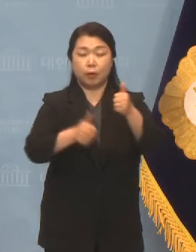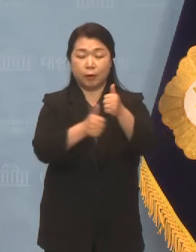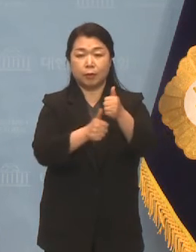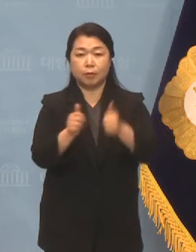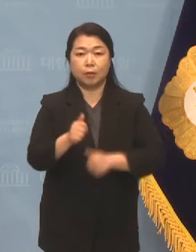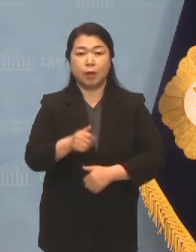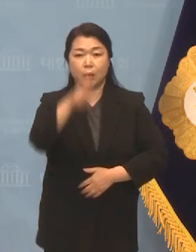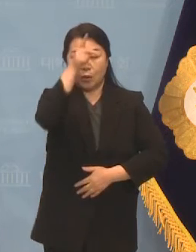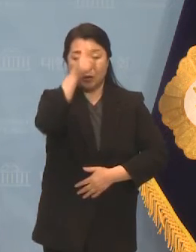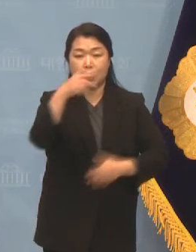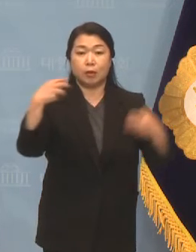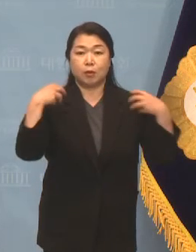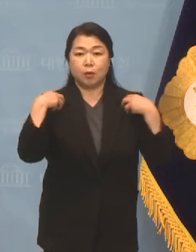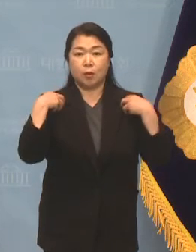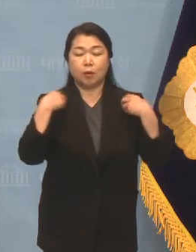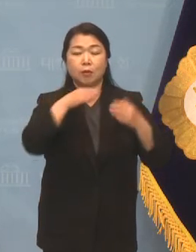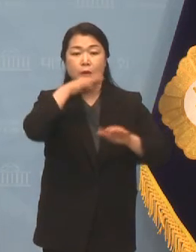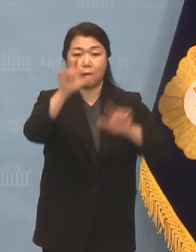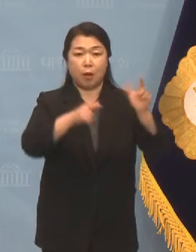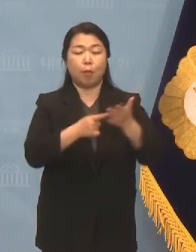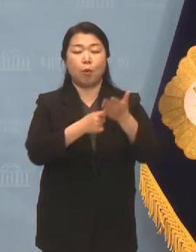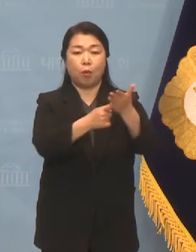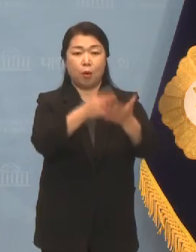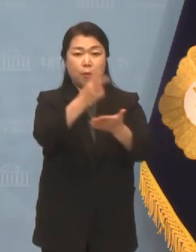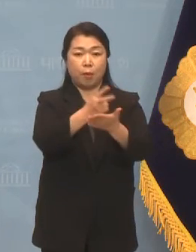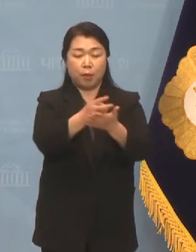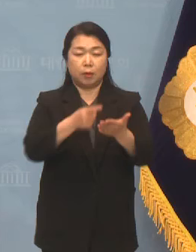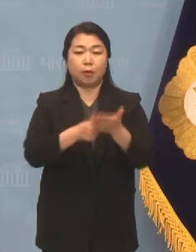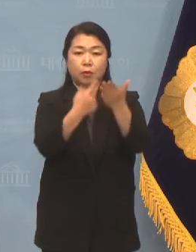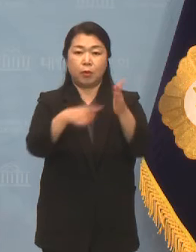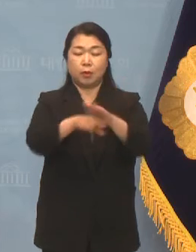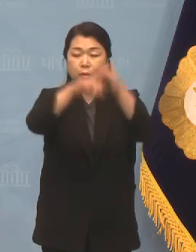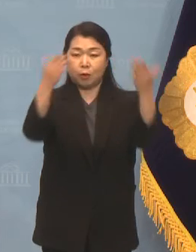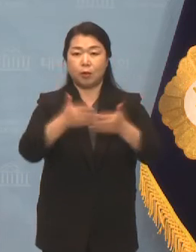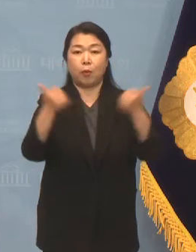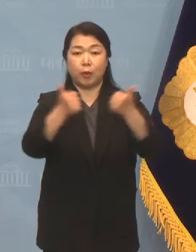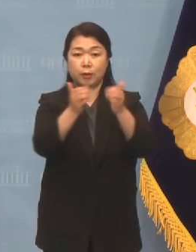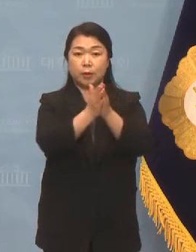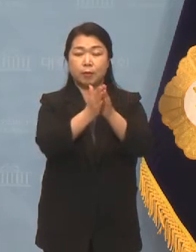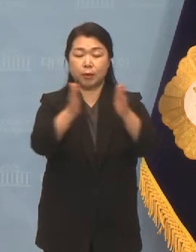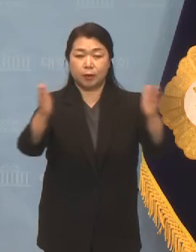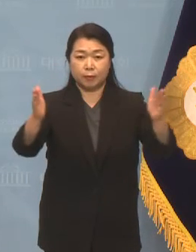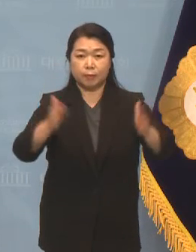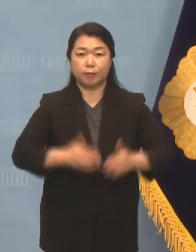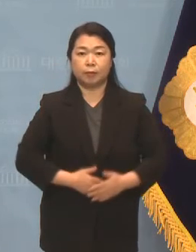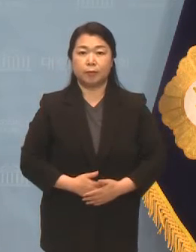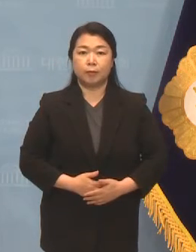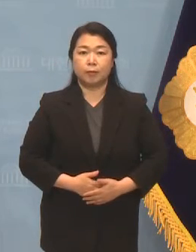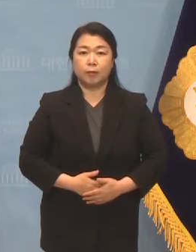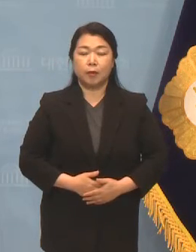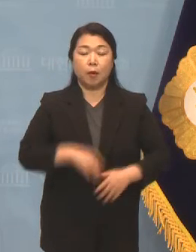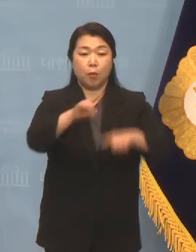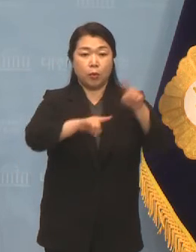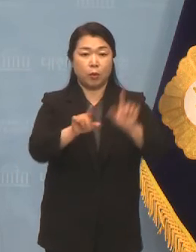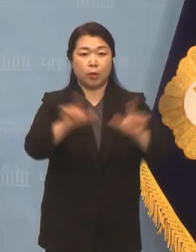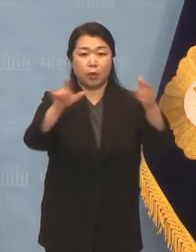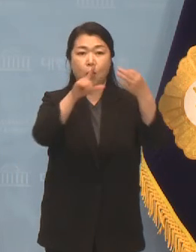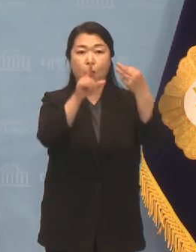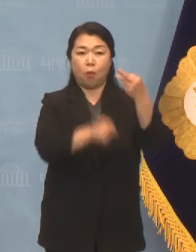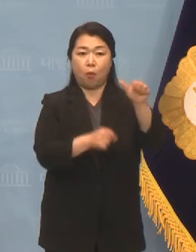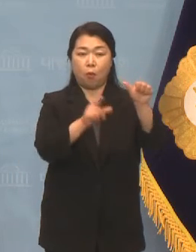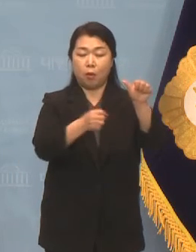경찰청 현안보고 및 법안상정 등을 위한 전체회의를 개최합니다. 목요일 5월